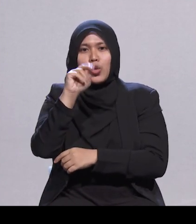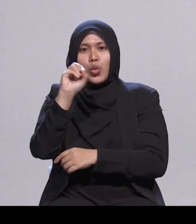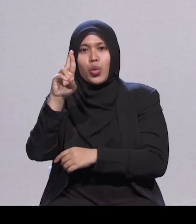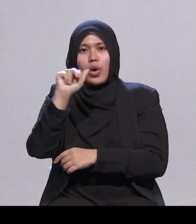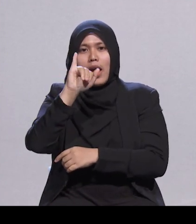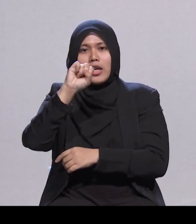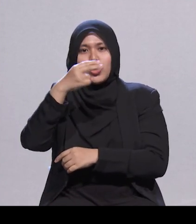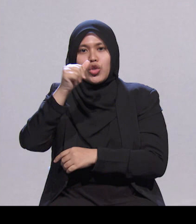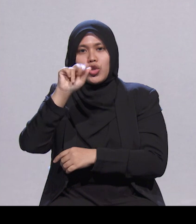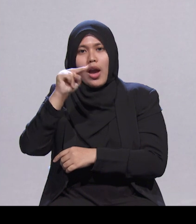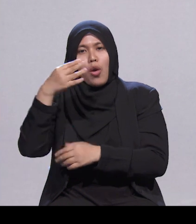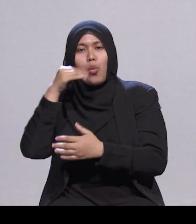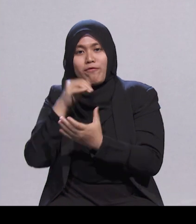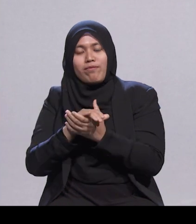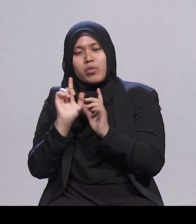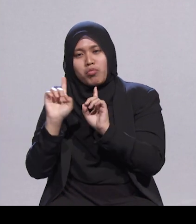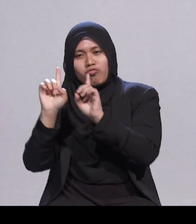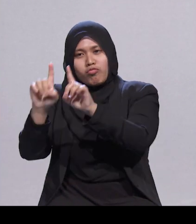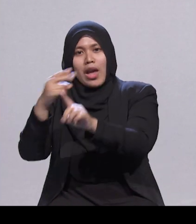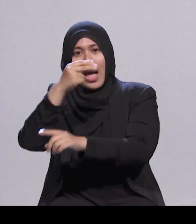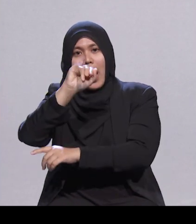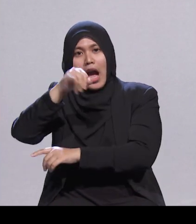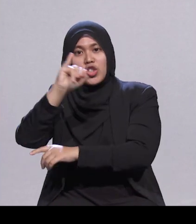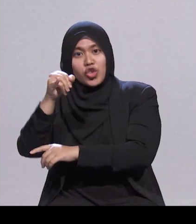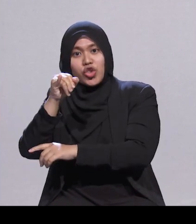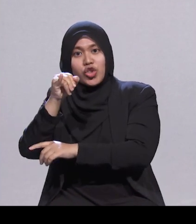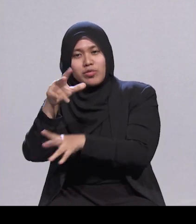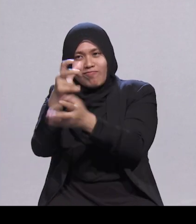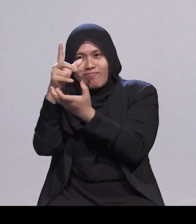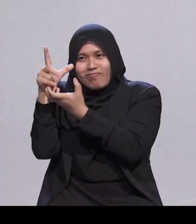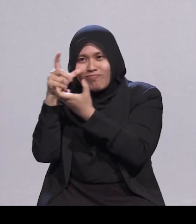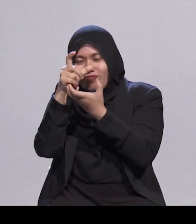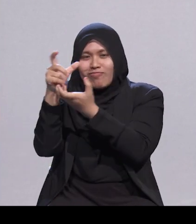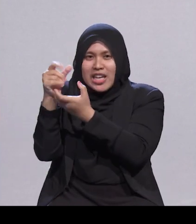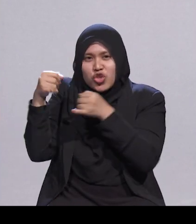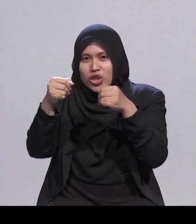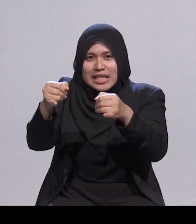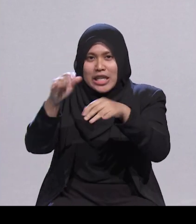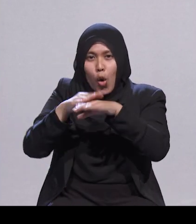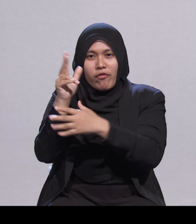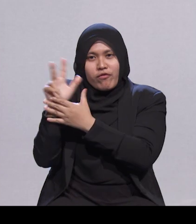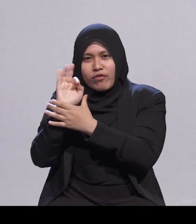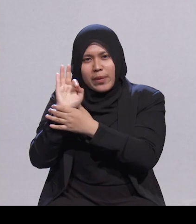rakamkan pengalamannya. Pada masa itu, memang jarang-jarang kita dapat lihat rakaman